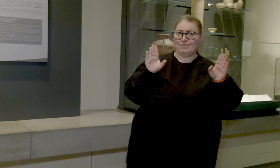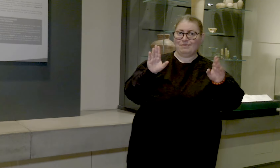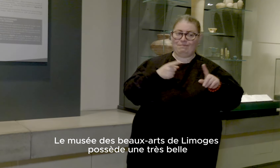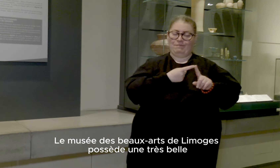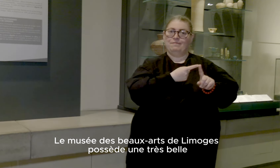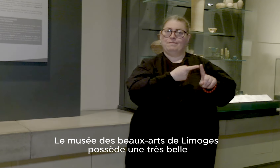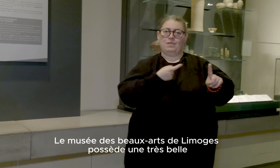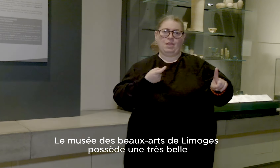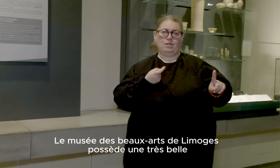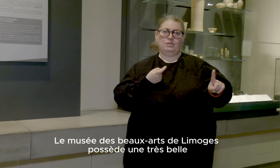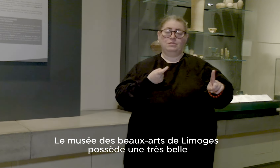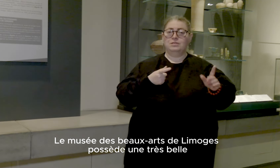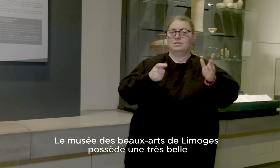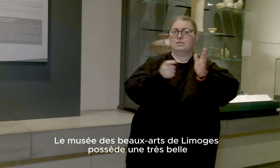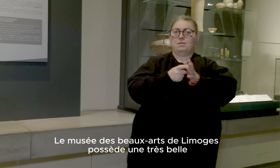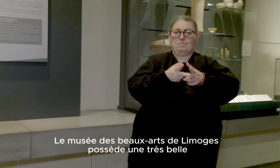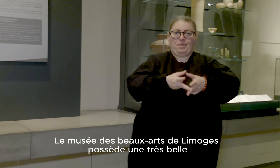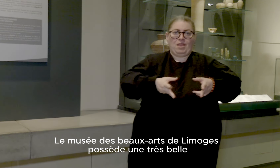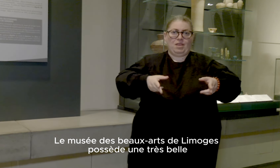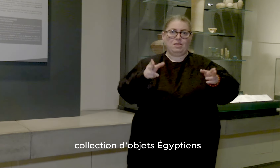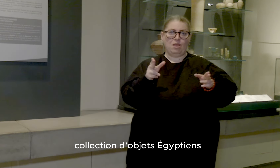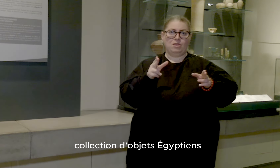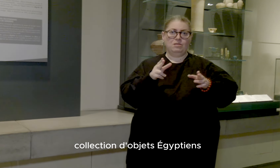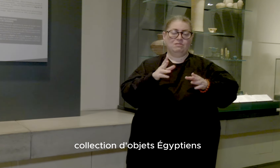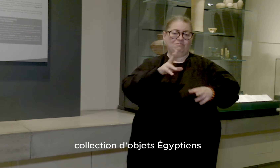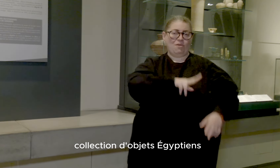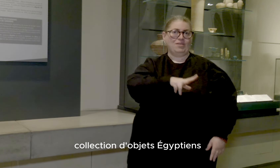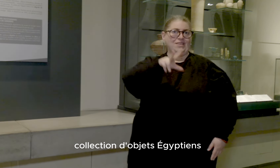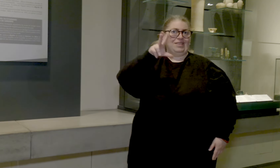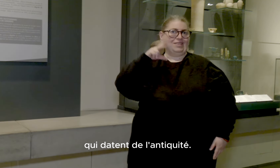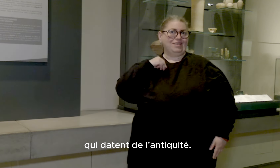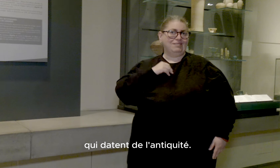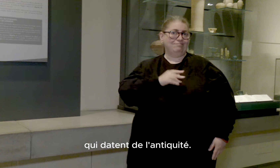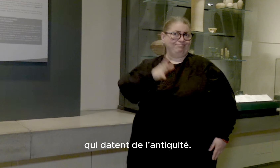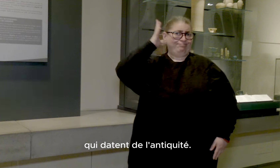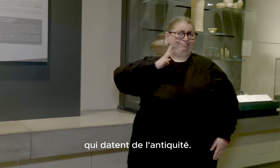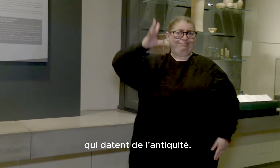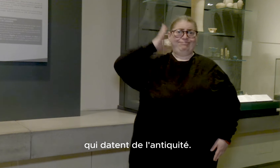Le Musée des Beaux-Arts de Limoges possède une très belle collection d'objets égyptiens qui datent de l'Antiquité.